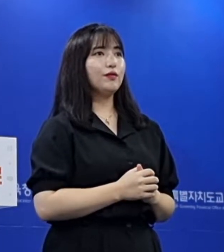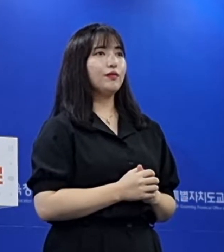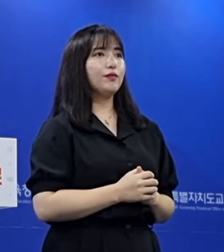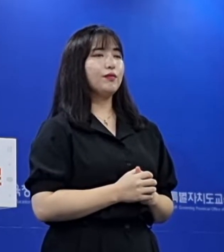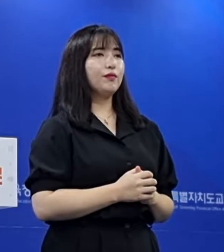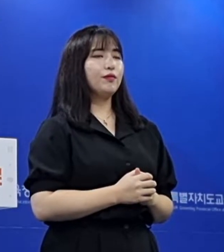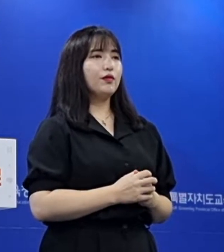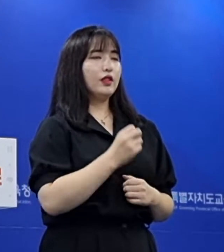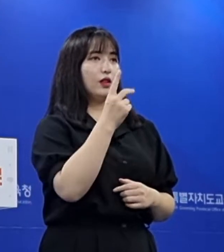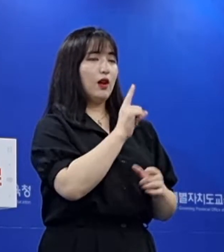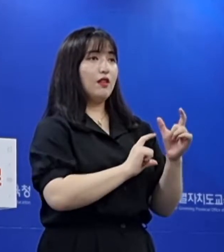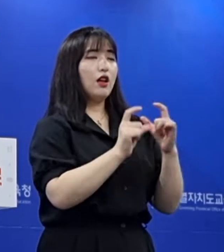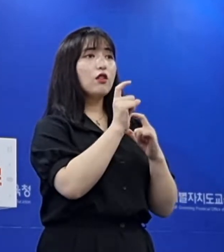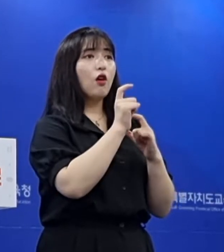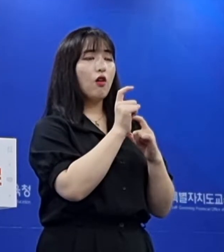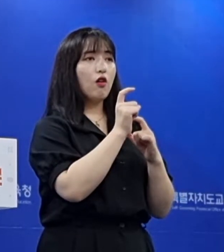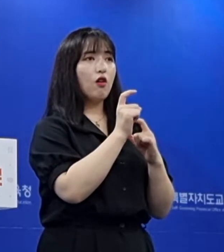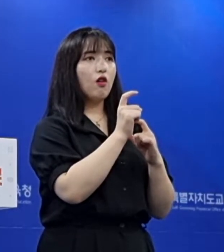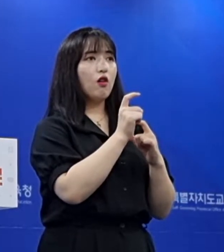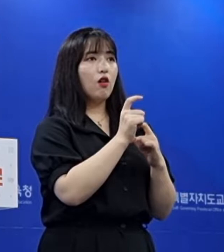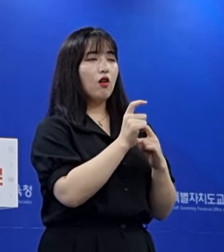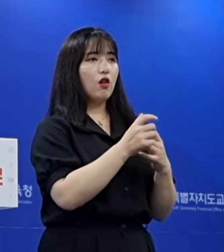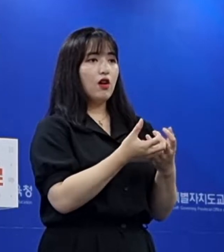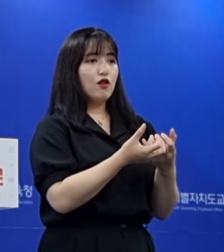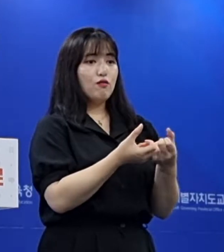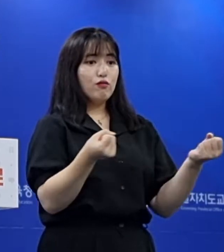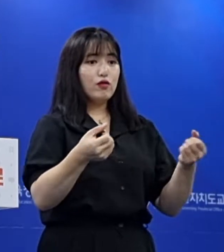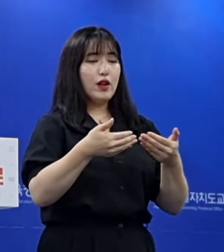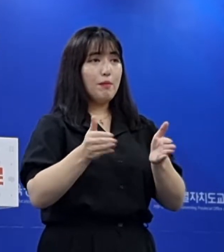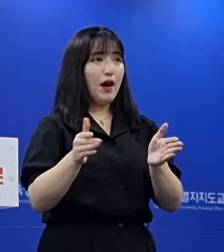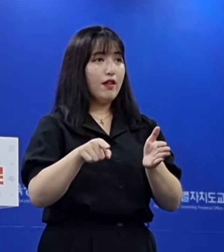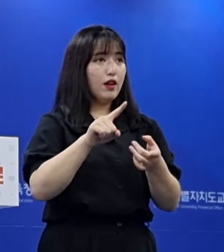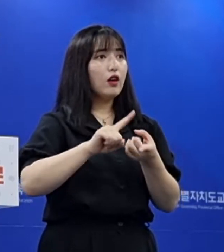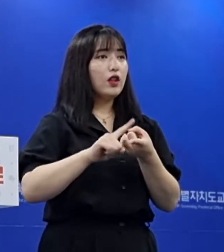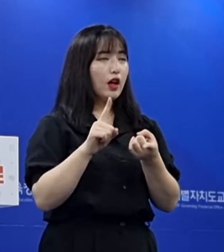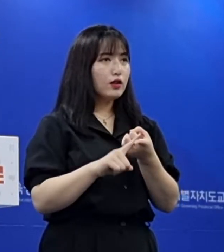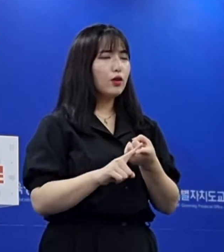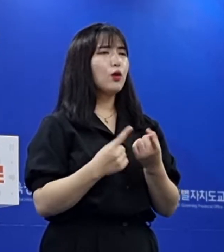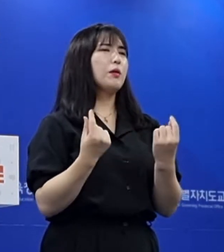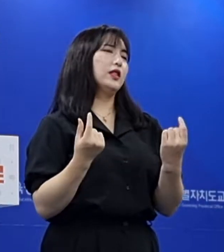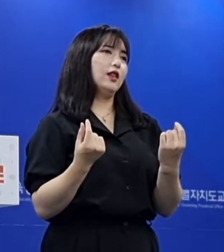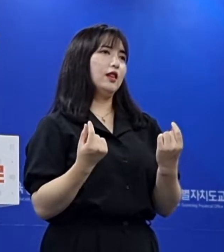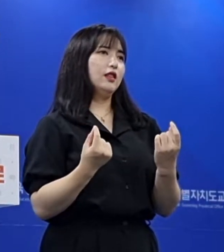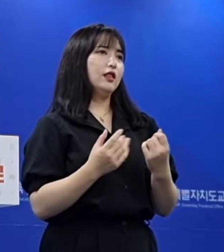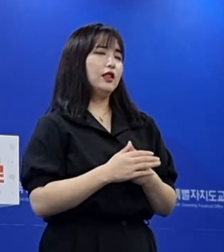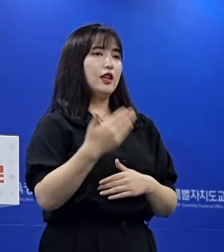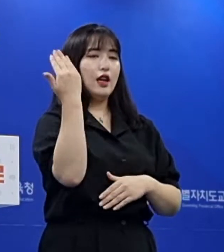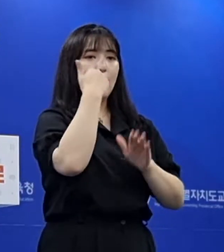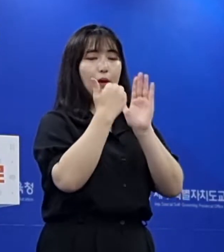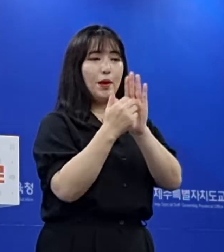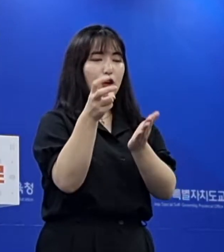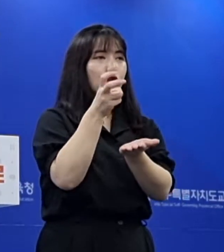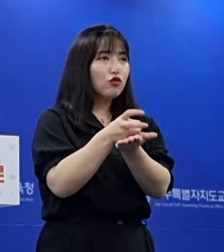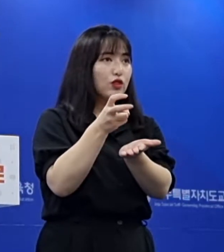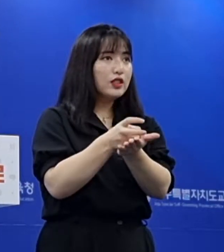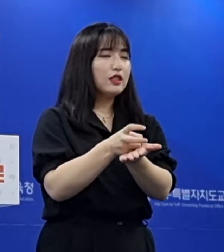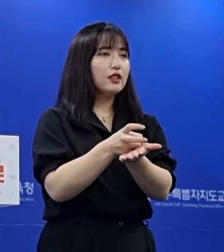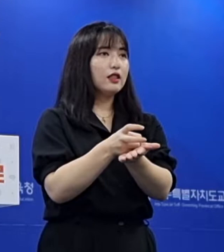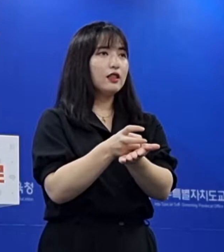또 한 가지는 분리소용 문제는 이거 역시 방역수칙